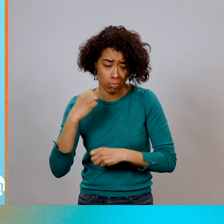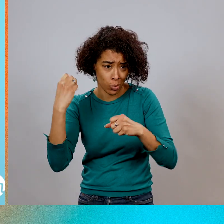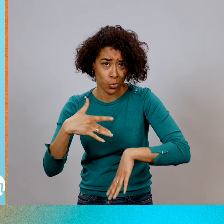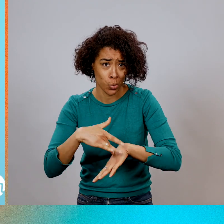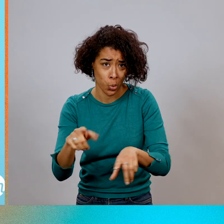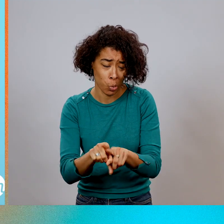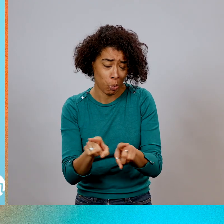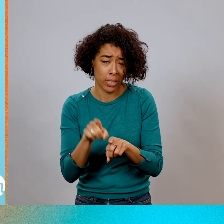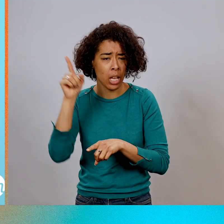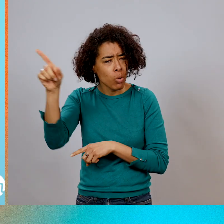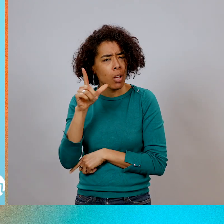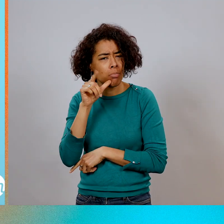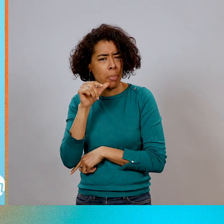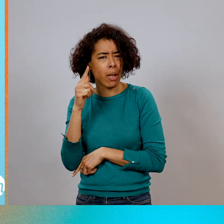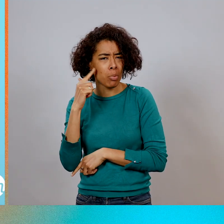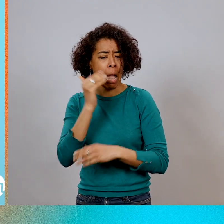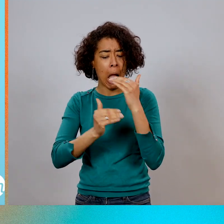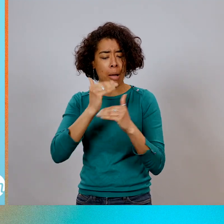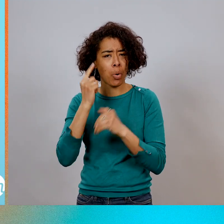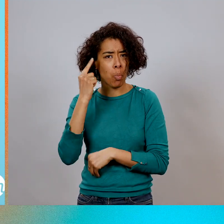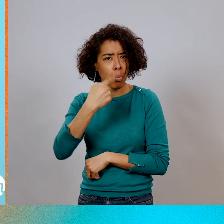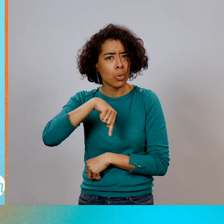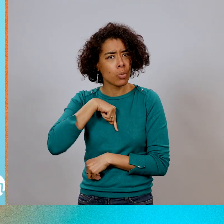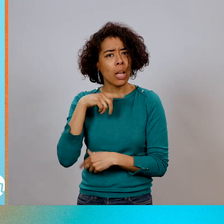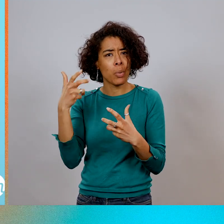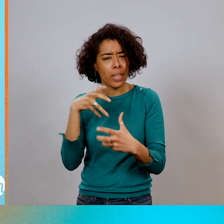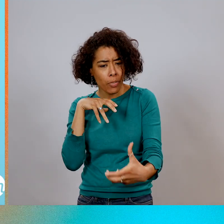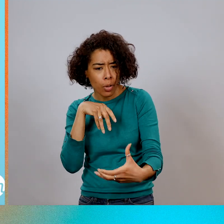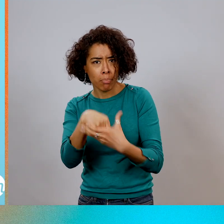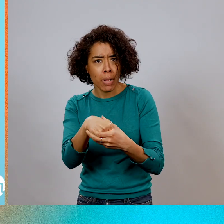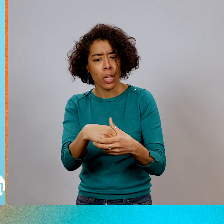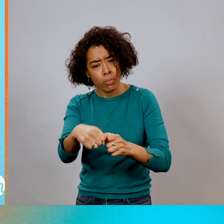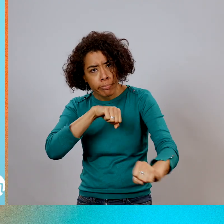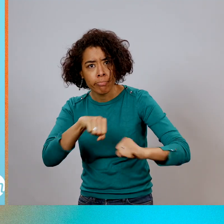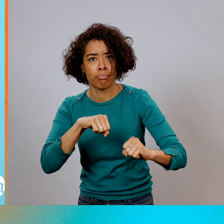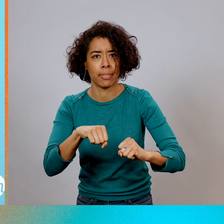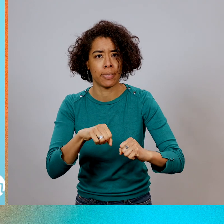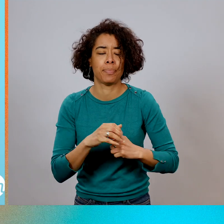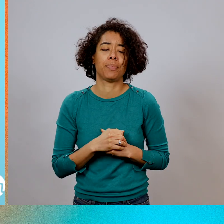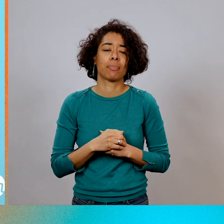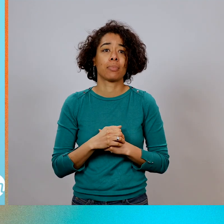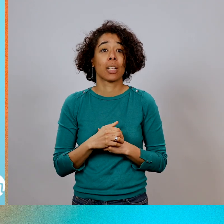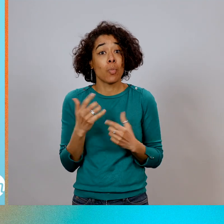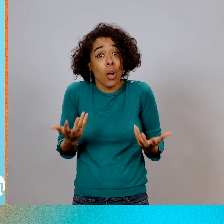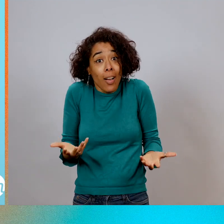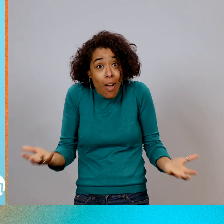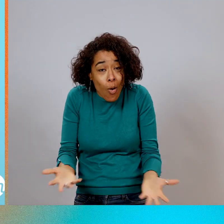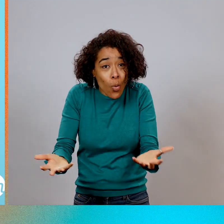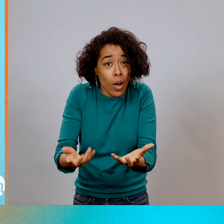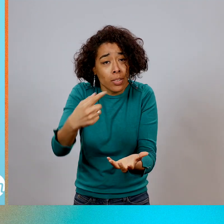parce qu'il a un plan pour nous. Et il veut nous amener à pouvoir l'accomplir. Et j'aimerais vraiment vous encourager aujourd'hui à agir